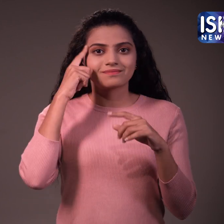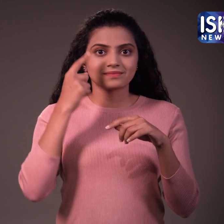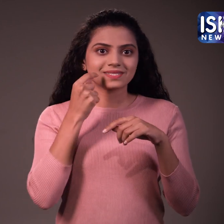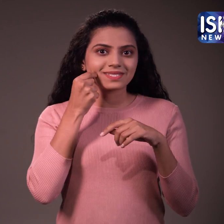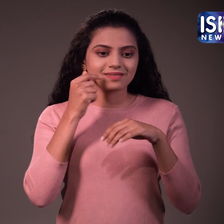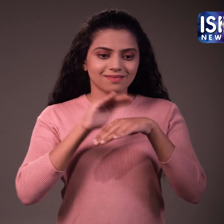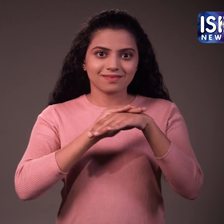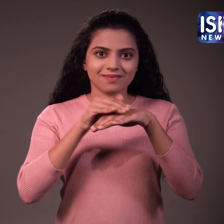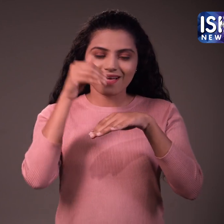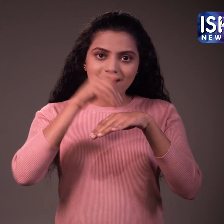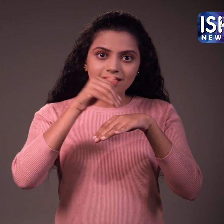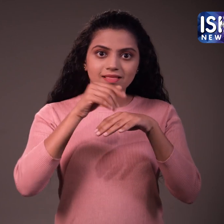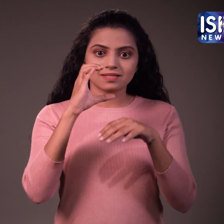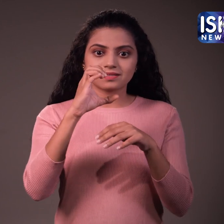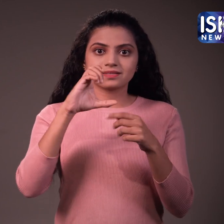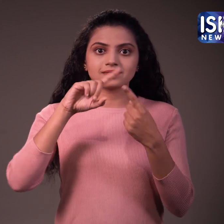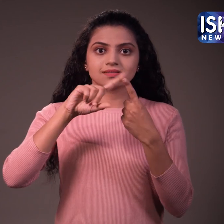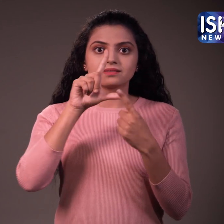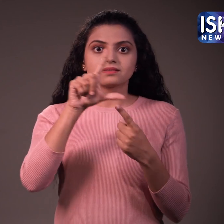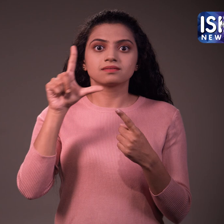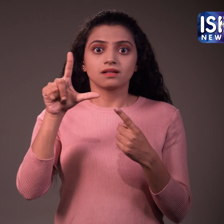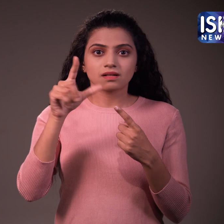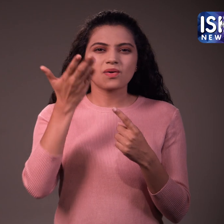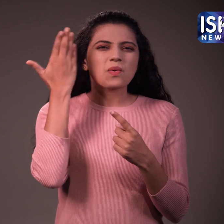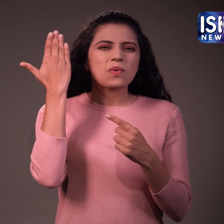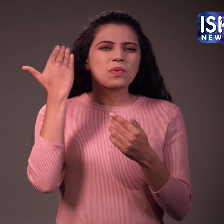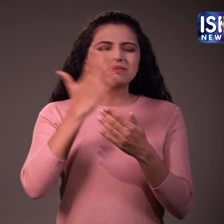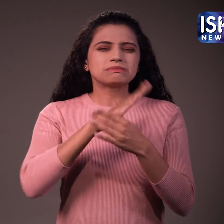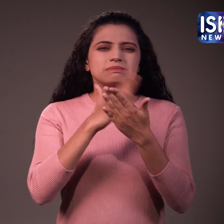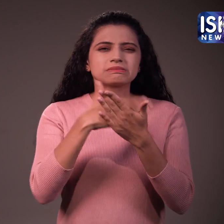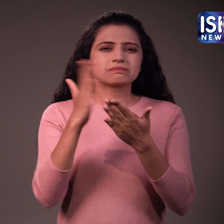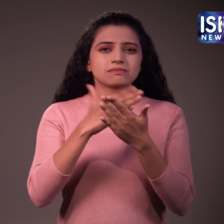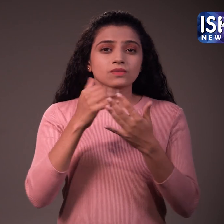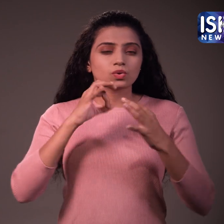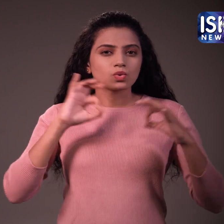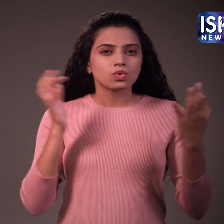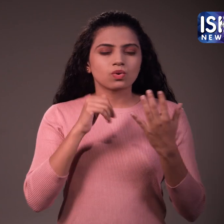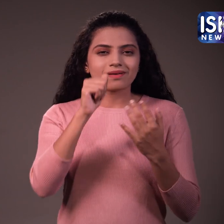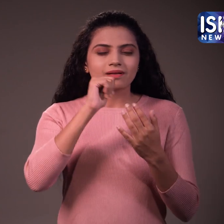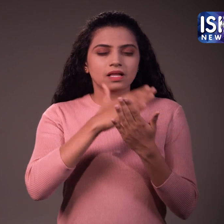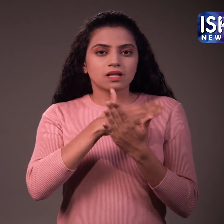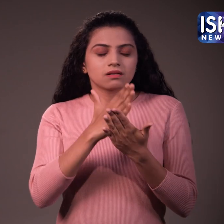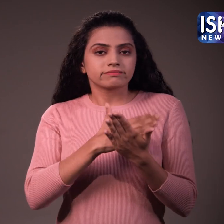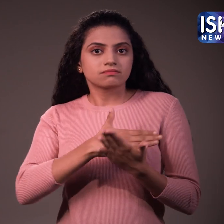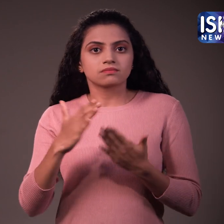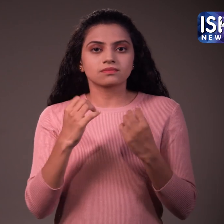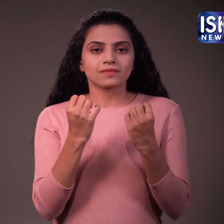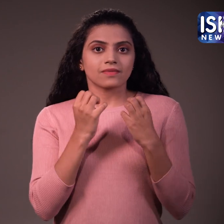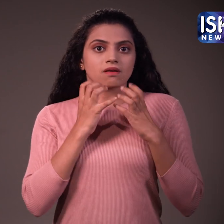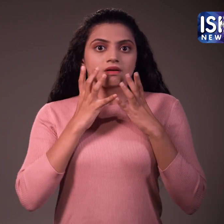नई कोशिकाओं के विकास में मदद करता है और आपकी त्वचा को लंबे समय तक चमकदार बनाए रखता है